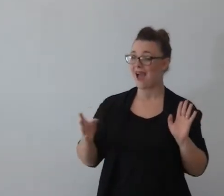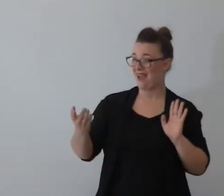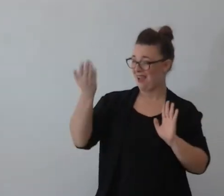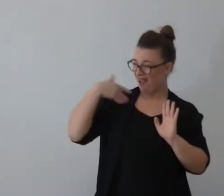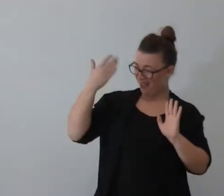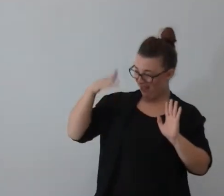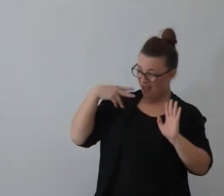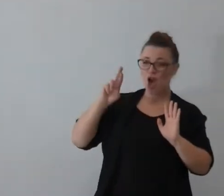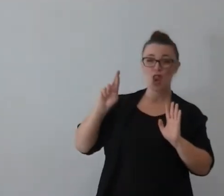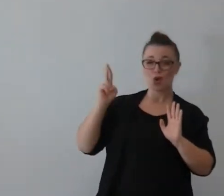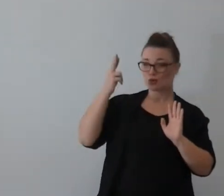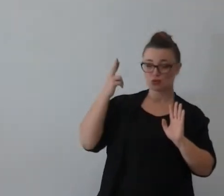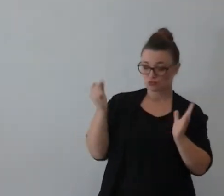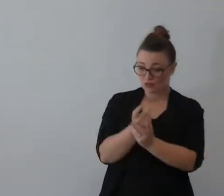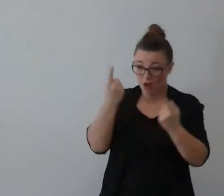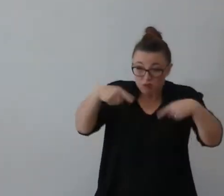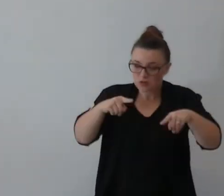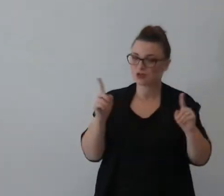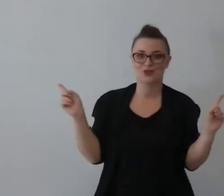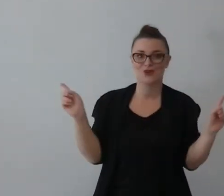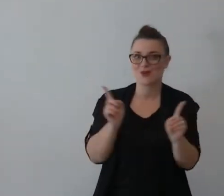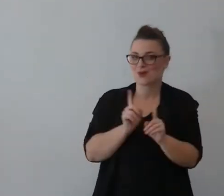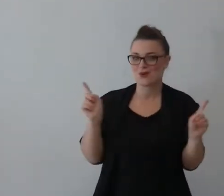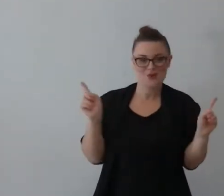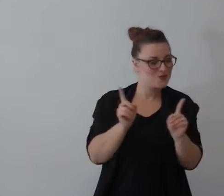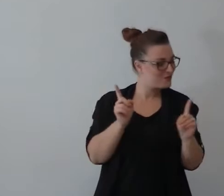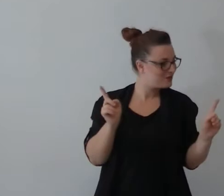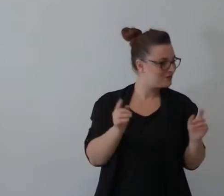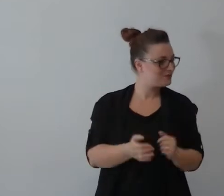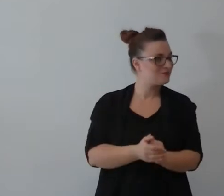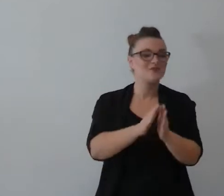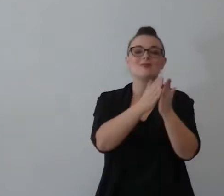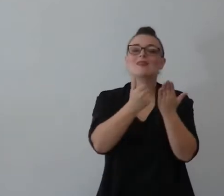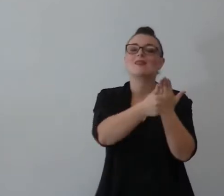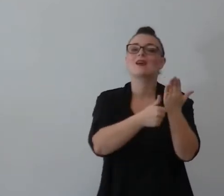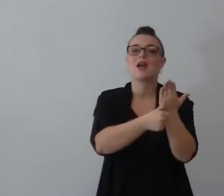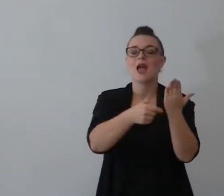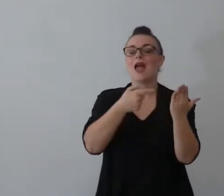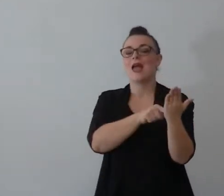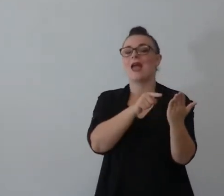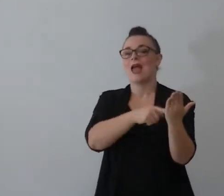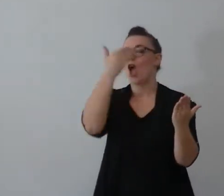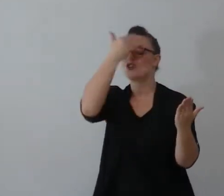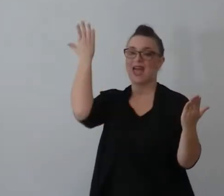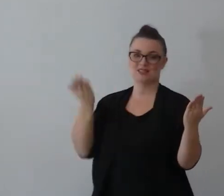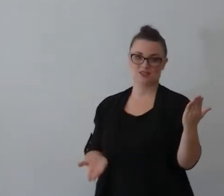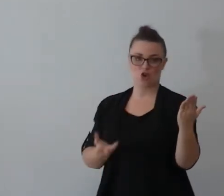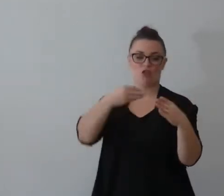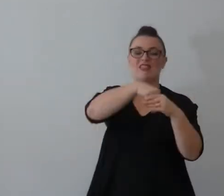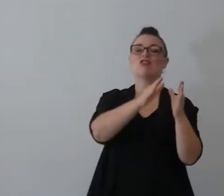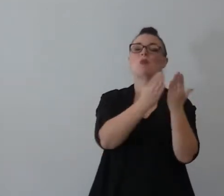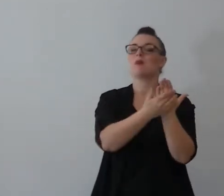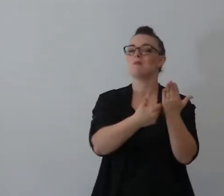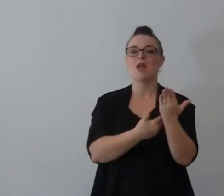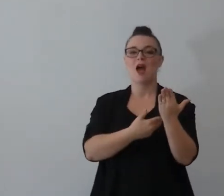Provasse la Biblia è un libro onesto e non ci mette davanti a super uomini e super donne ma ci mette